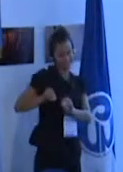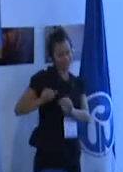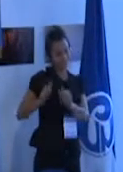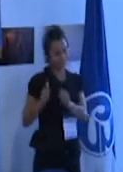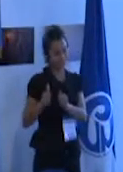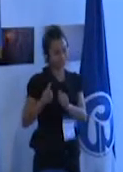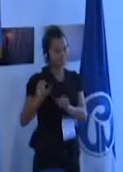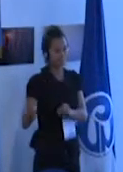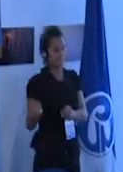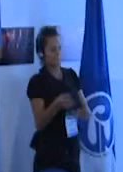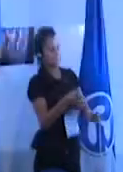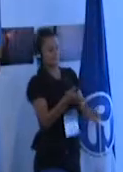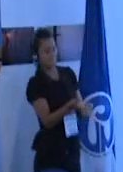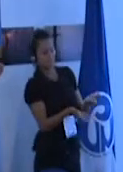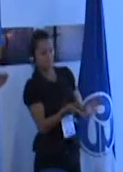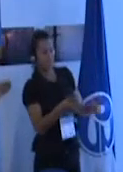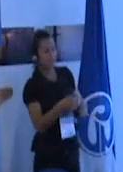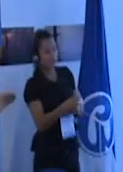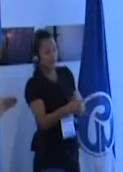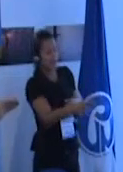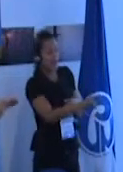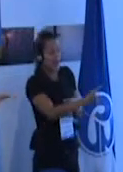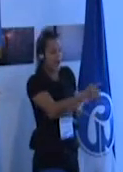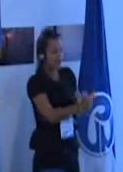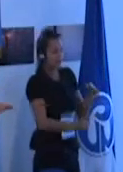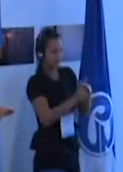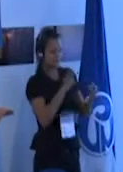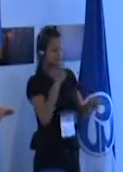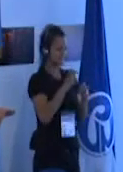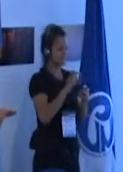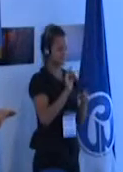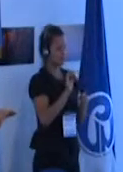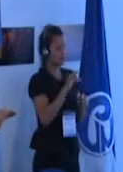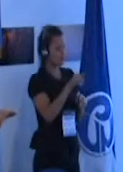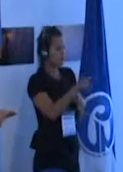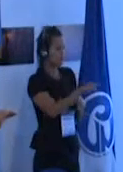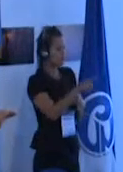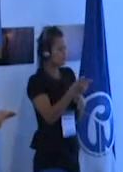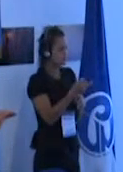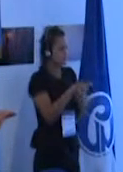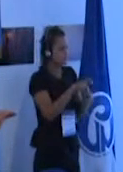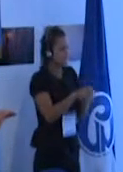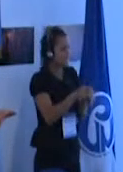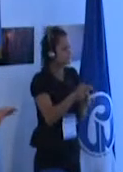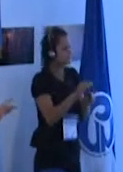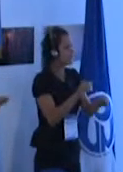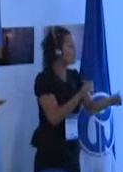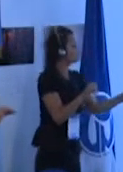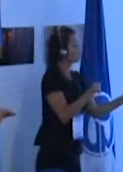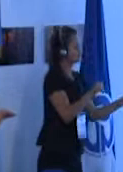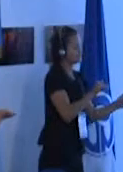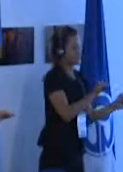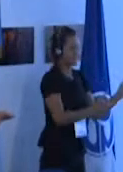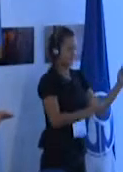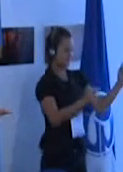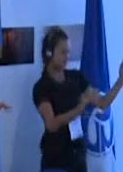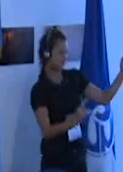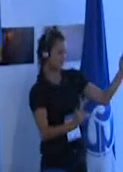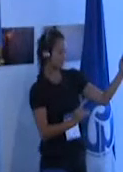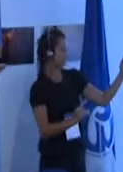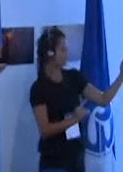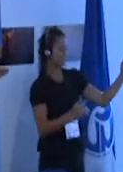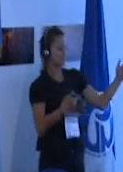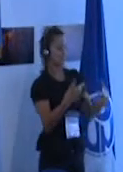dificultades si no necesidad si no sus necesidades son muy diferentes a las demás a los de los demás entonces el proceso se detiene.